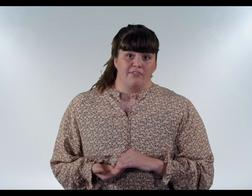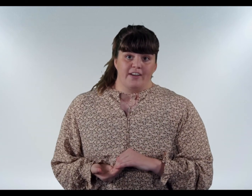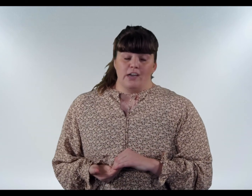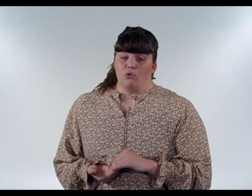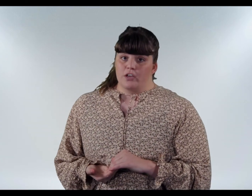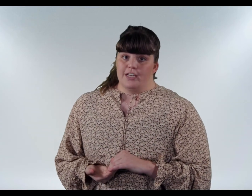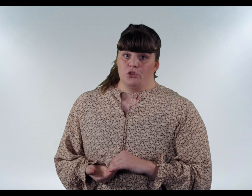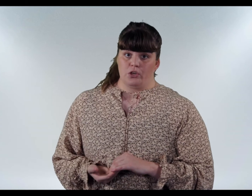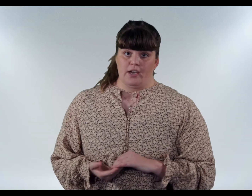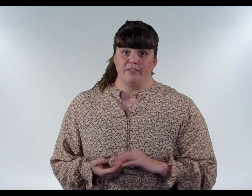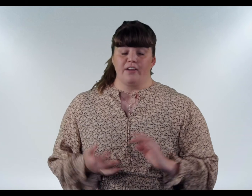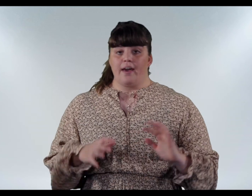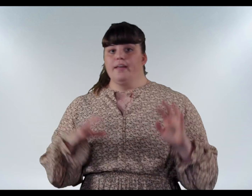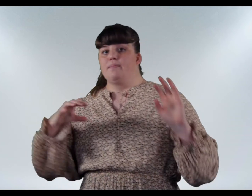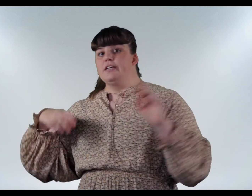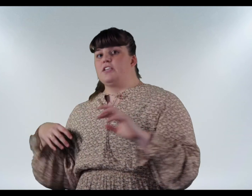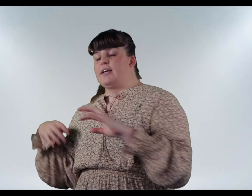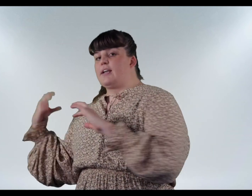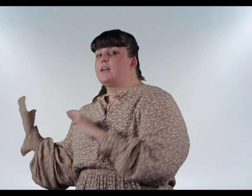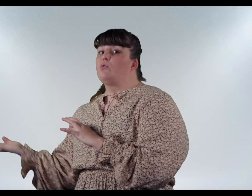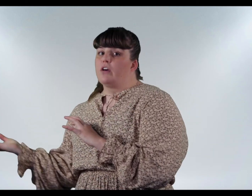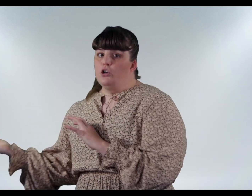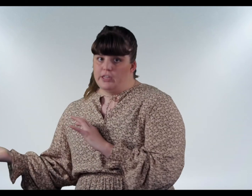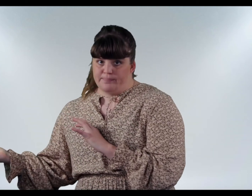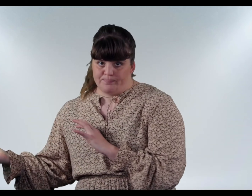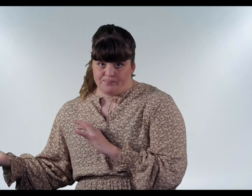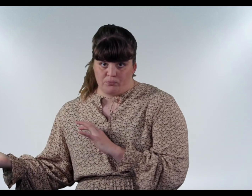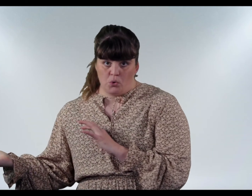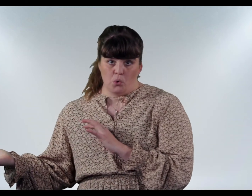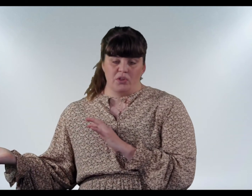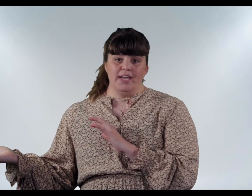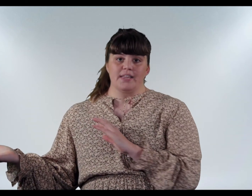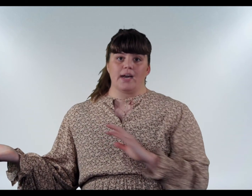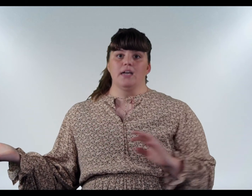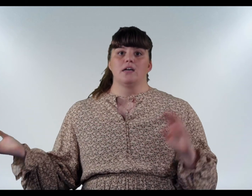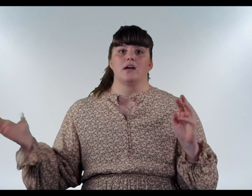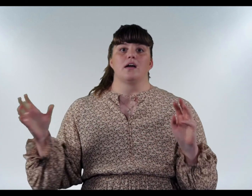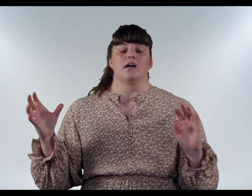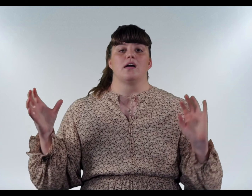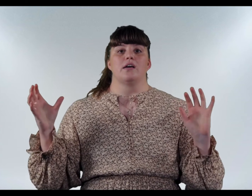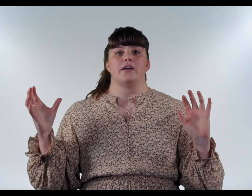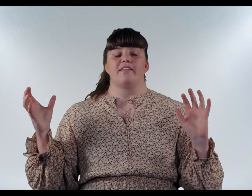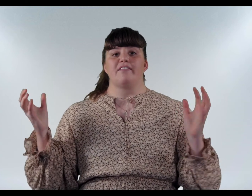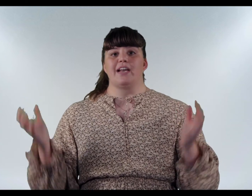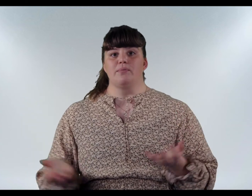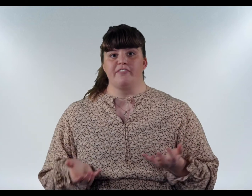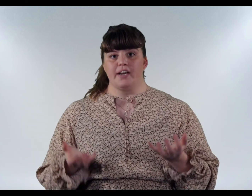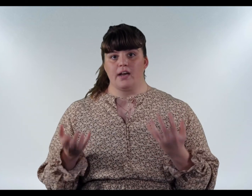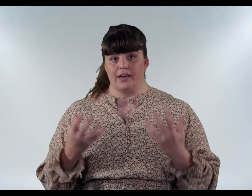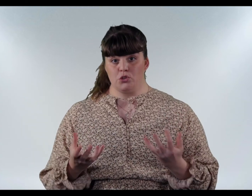fær jákvæða leitói, hann fær aðra með sér ekki að jákvæða hluti. Og þetta, ef við veljum að vera leitói